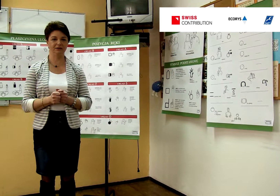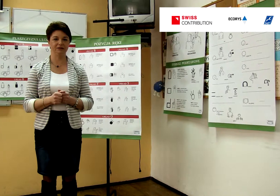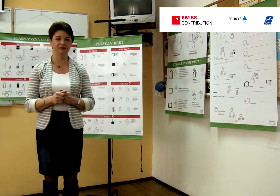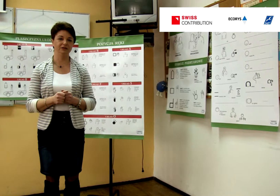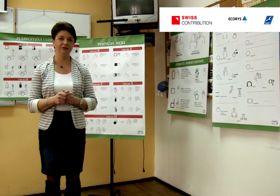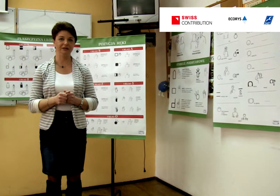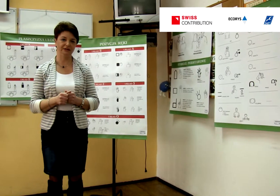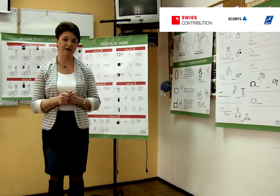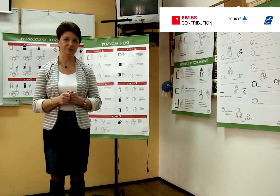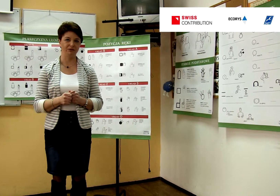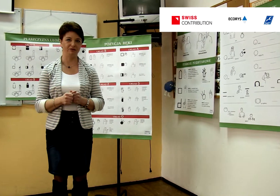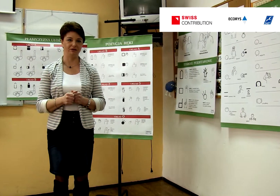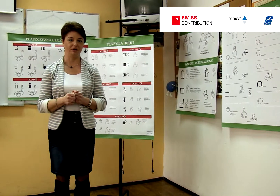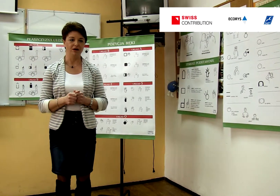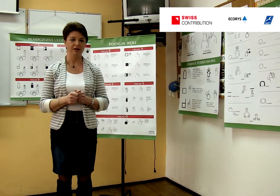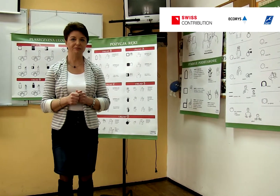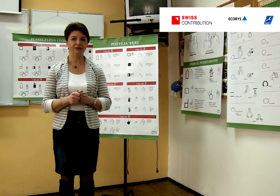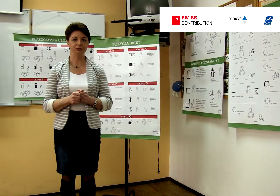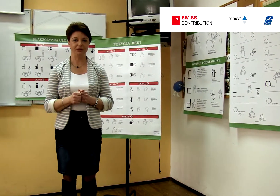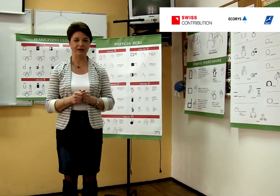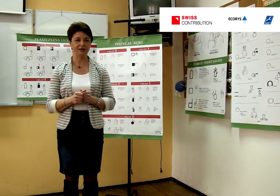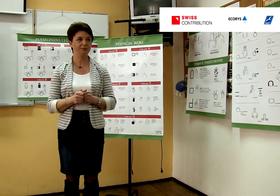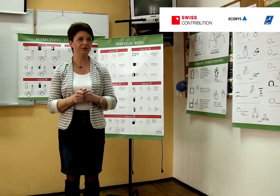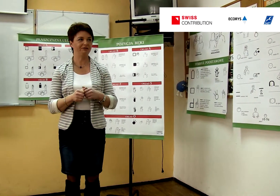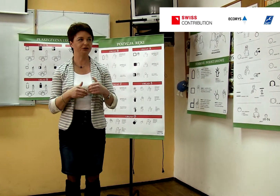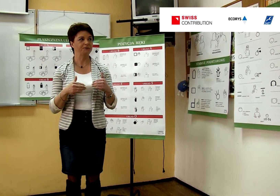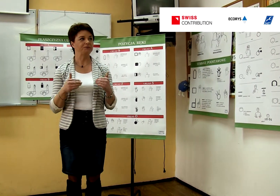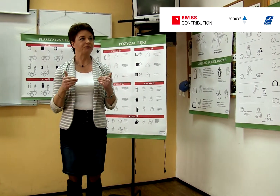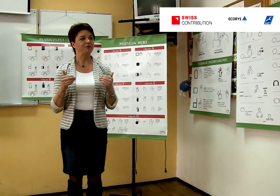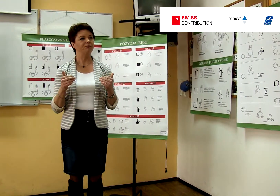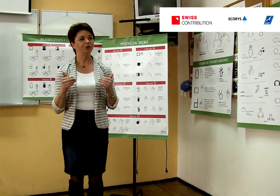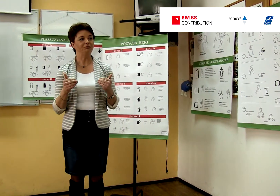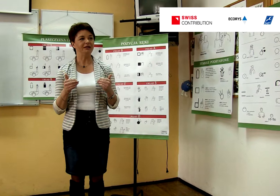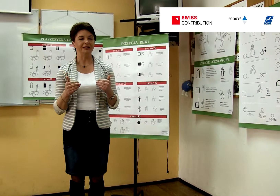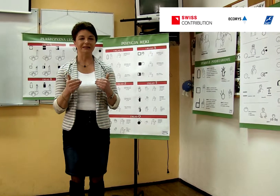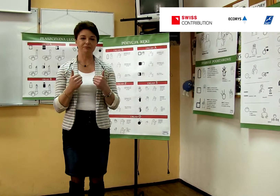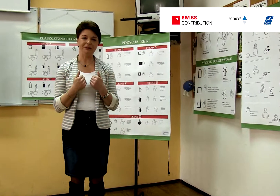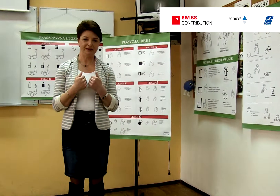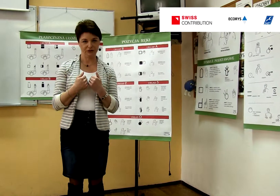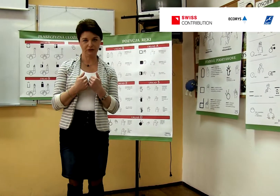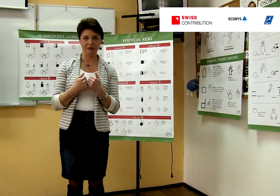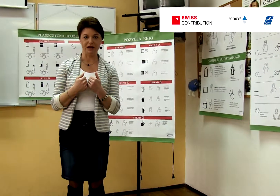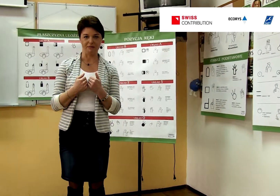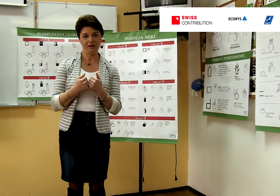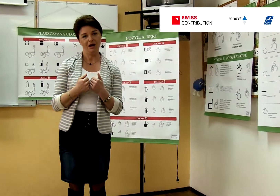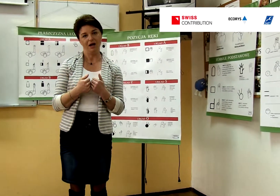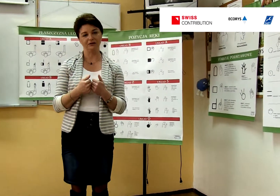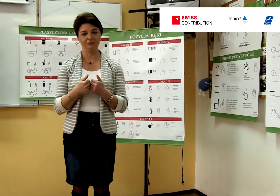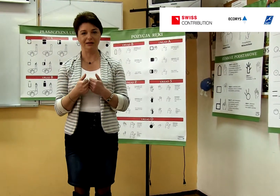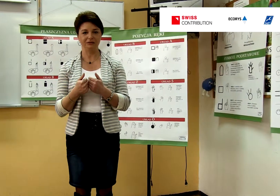języka migowego. Jest bardzo przydatny, ponieważ możemy zapisać to, co migamy. Osoba nas